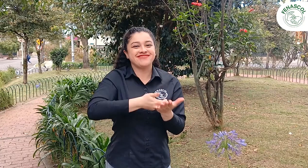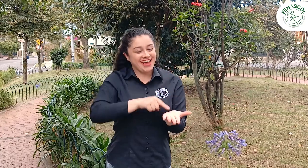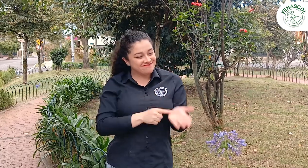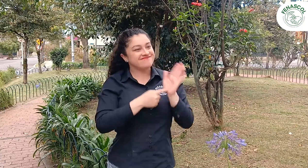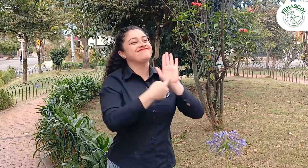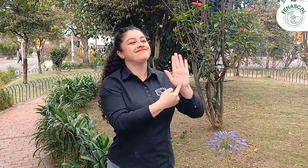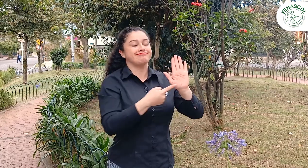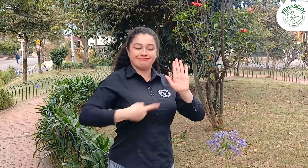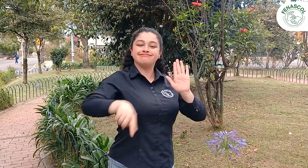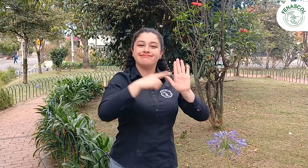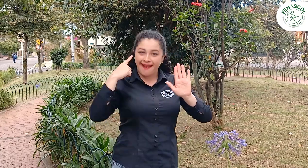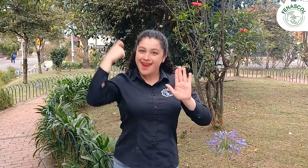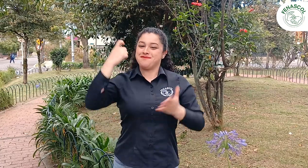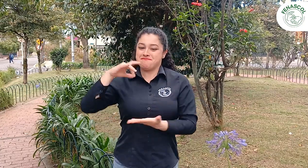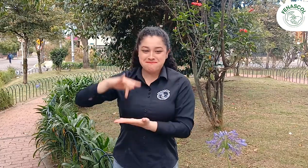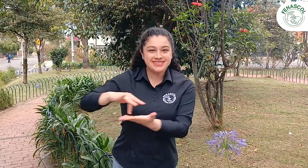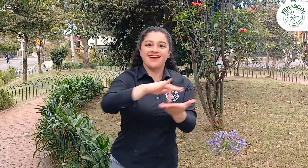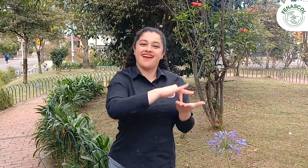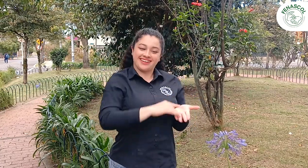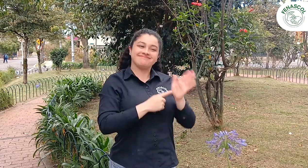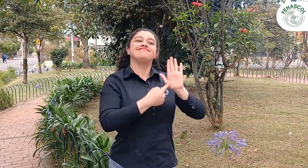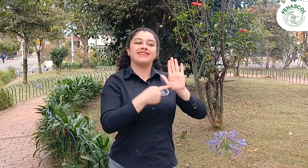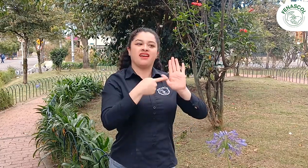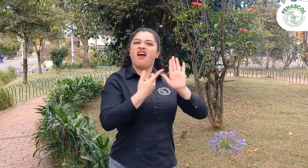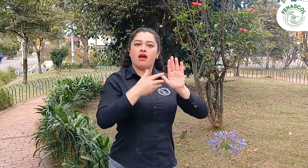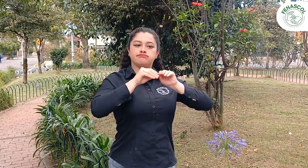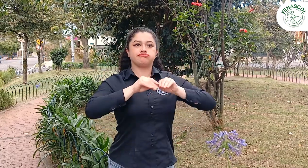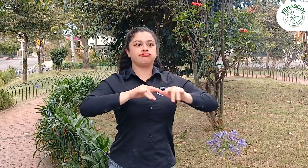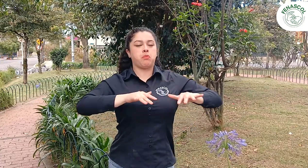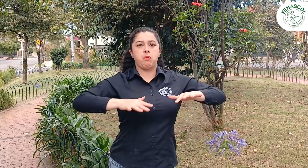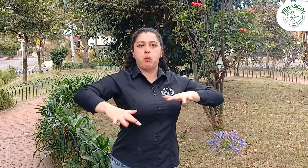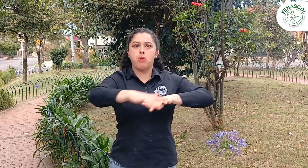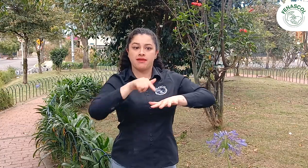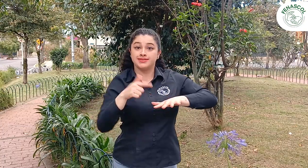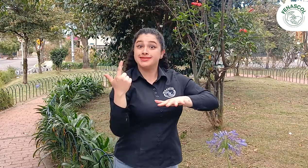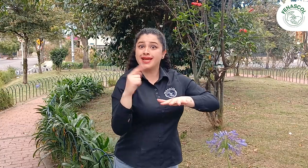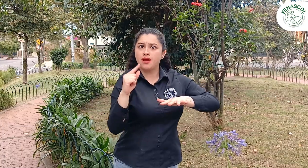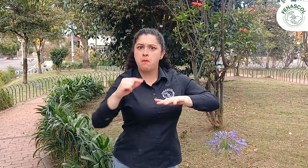participación y hacer de este reto un gran movimiento digital. ¡Gracias!